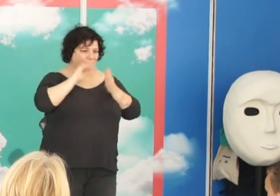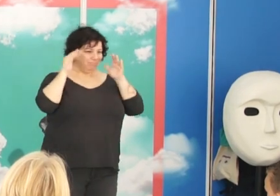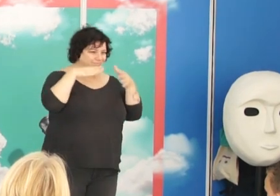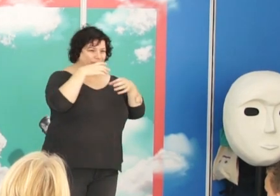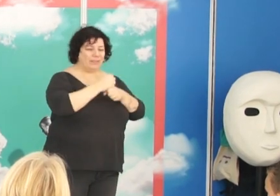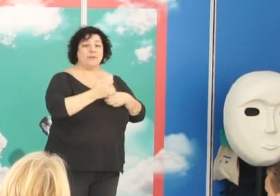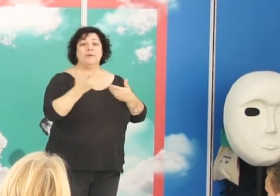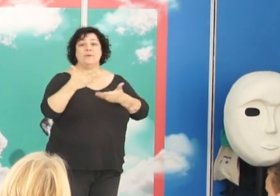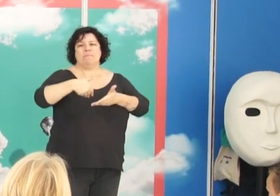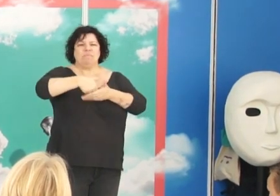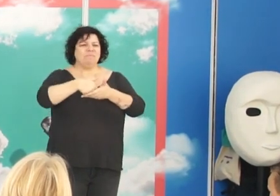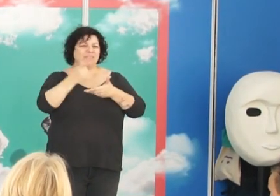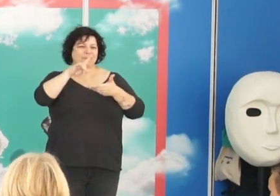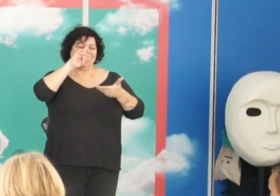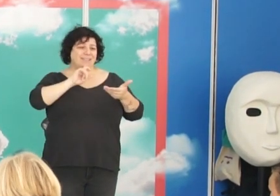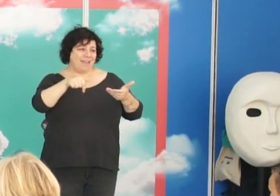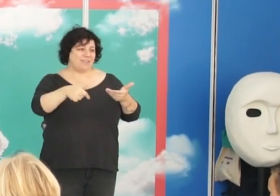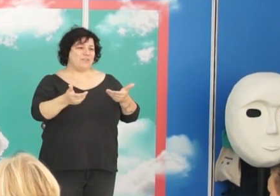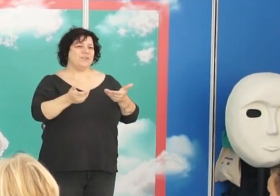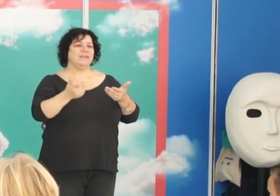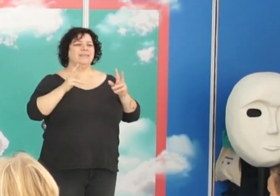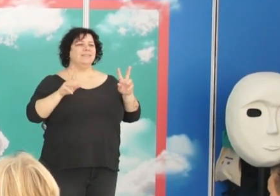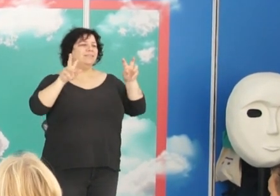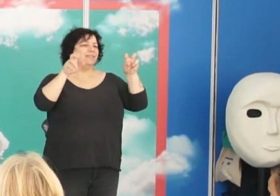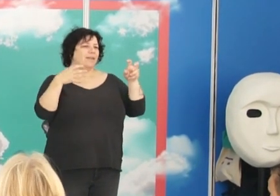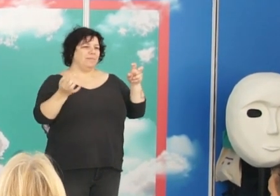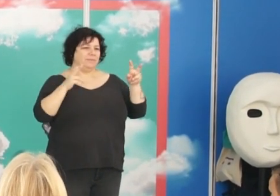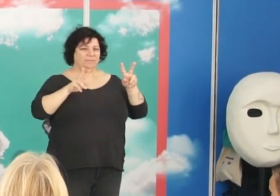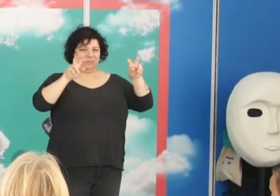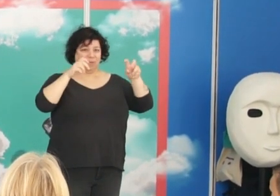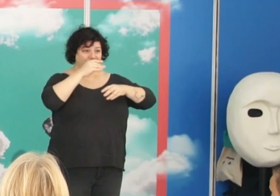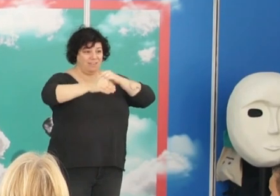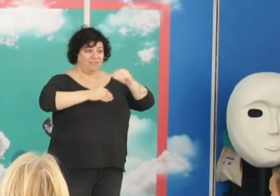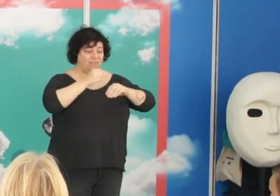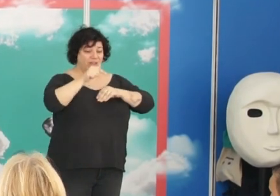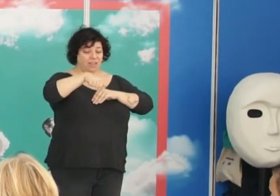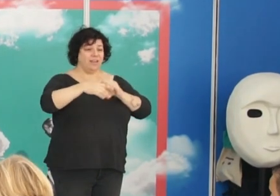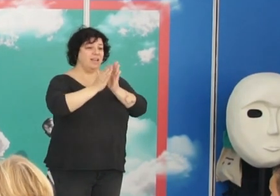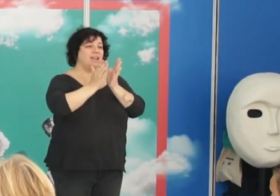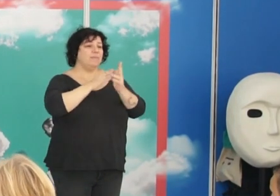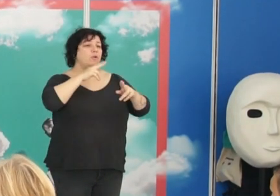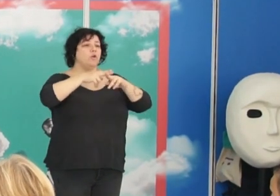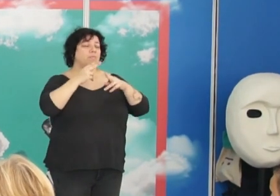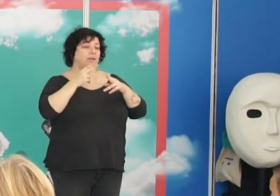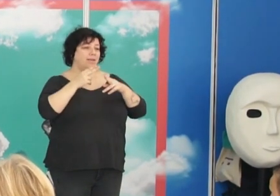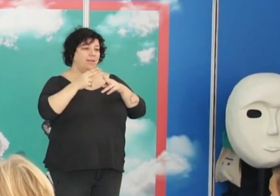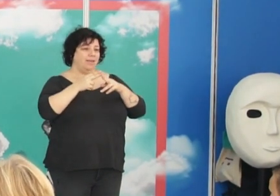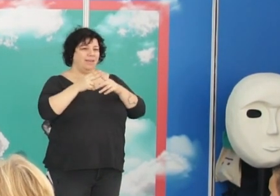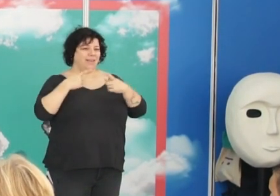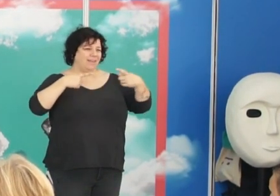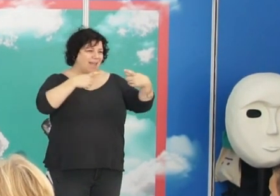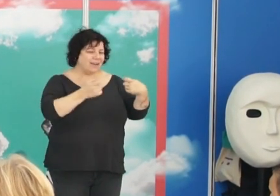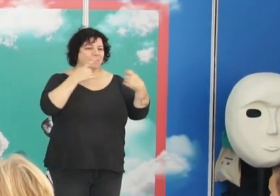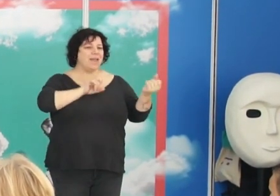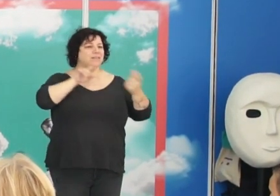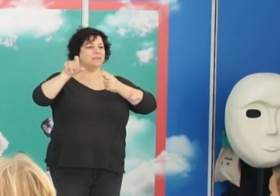Me han pedido que, bueno, este año el tema de la Feria del Libro eran las guerras y